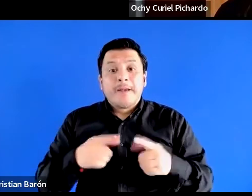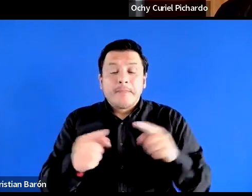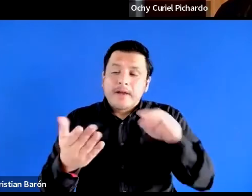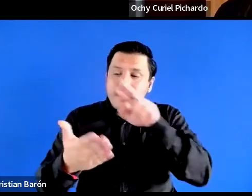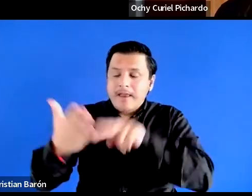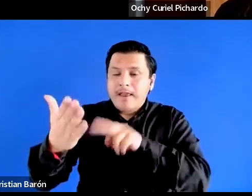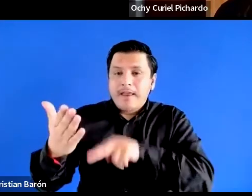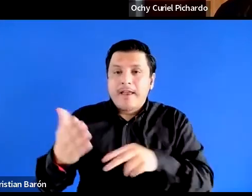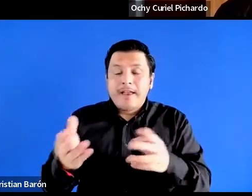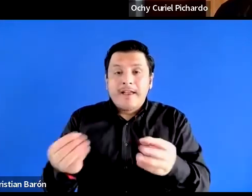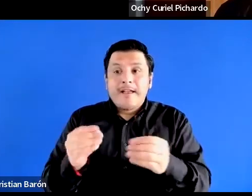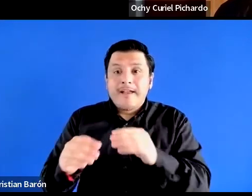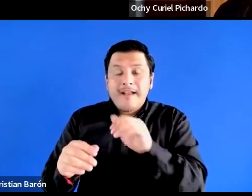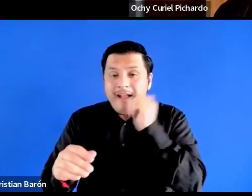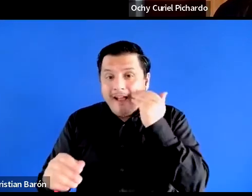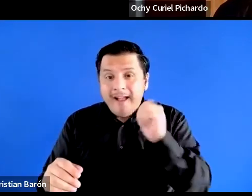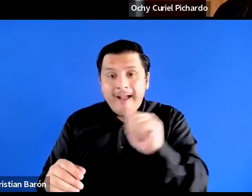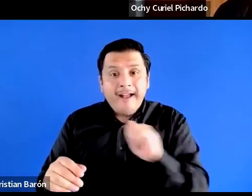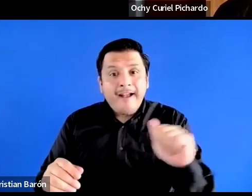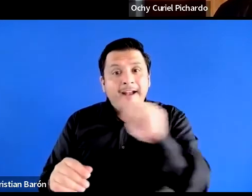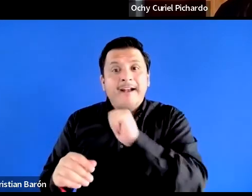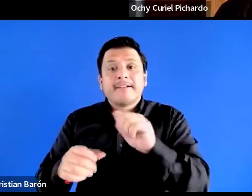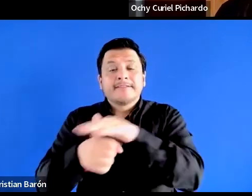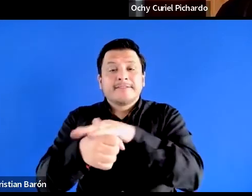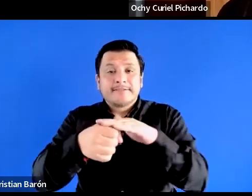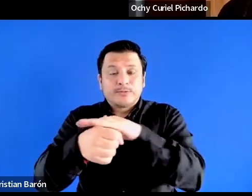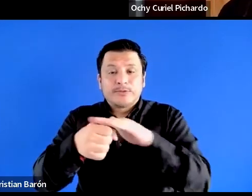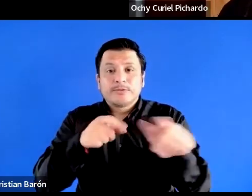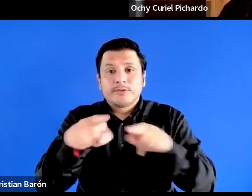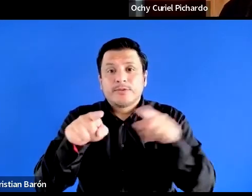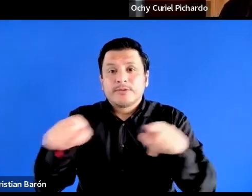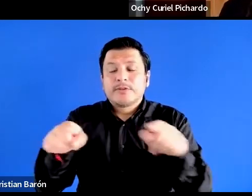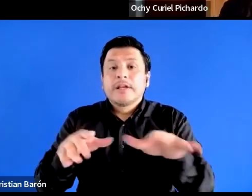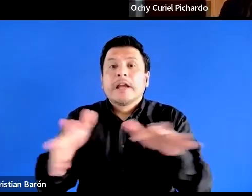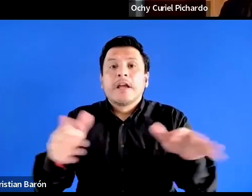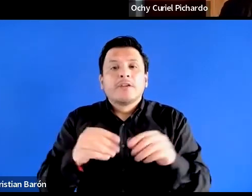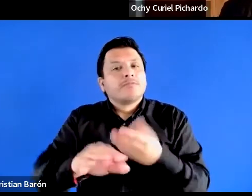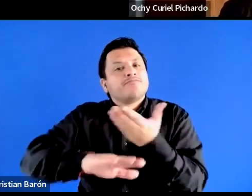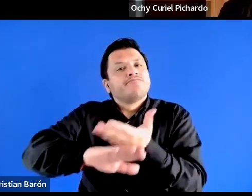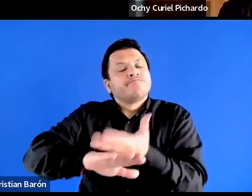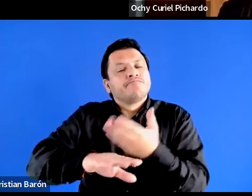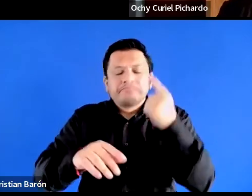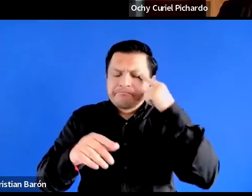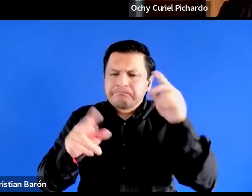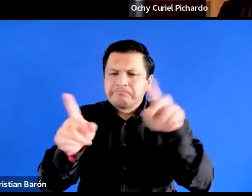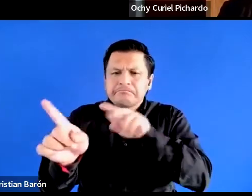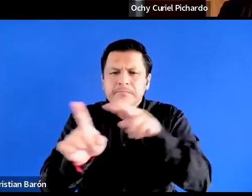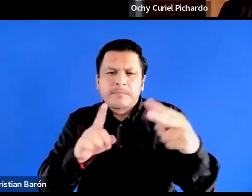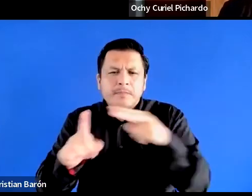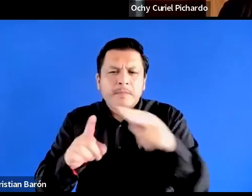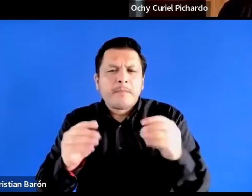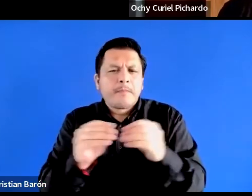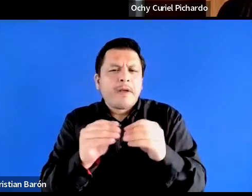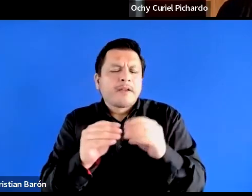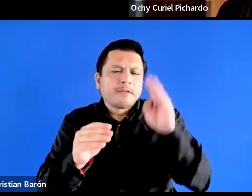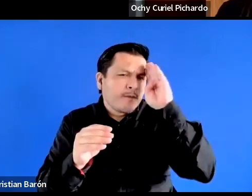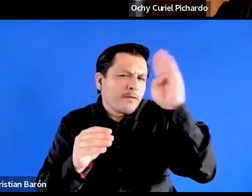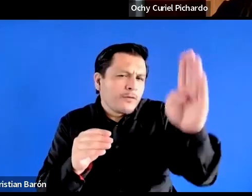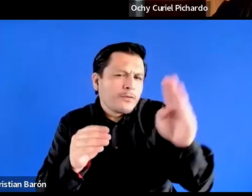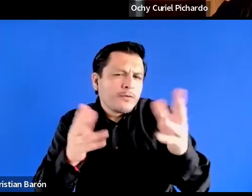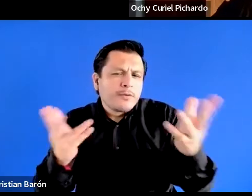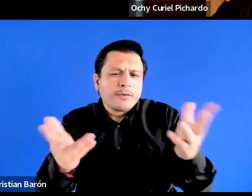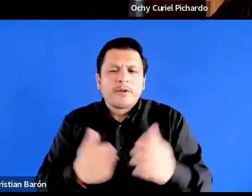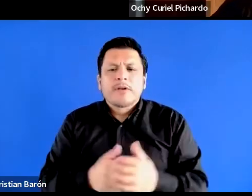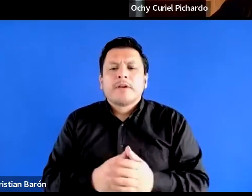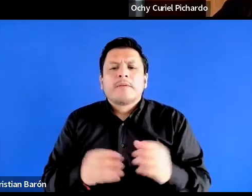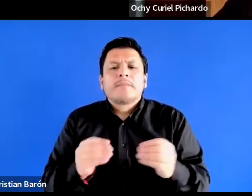mujeres, estos casos específicos, dan como una perspectiva más esperanzadora, pero al